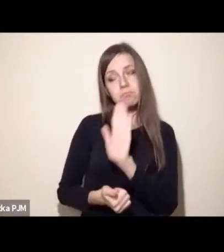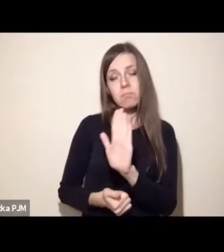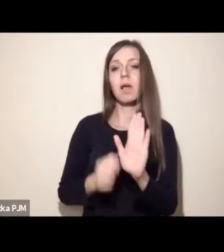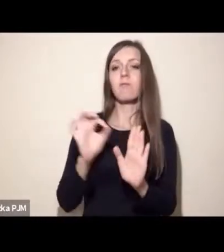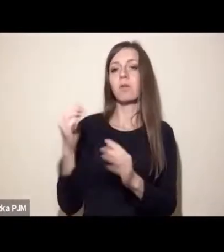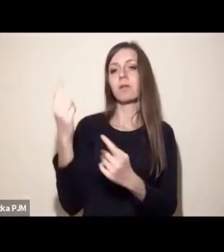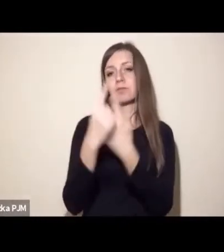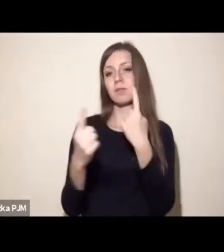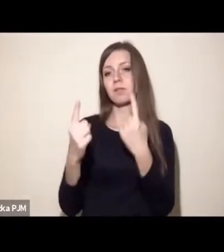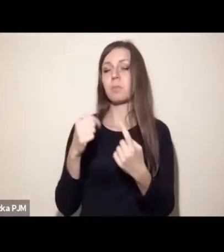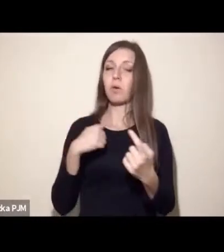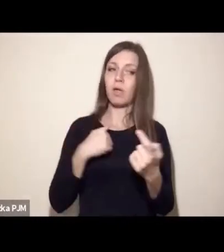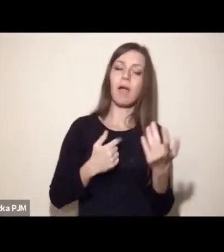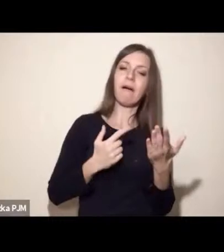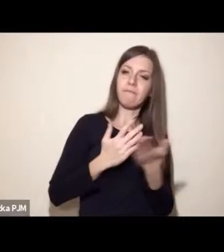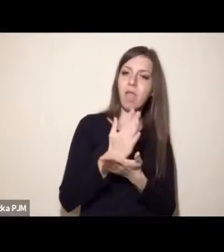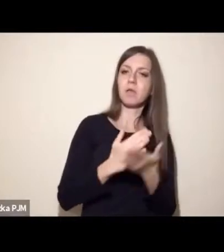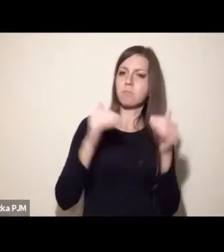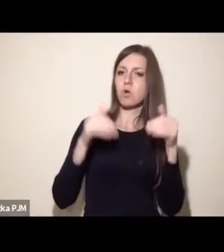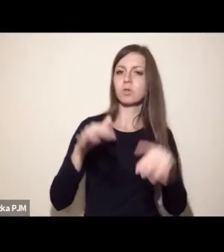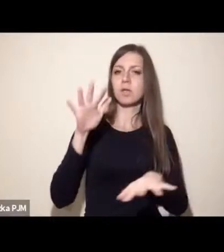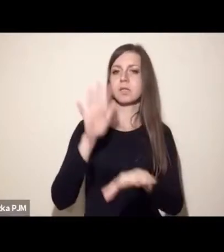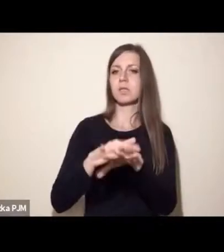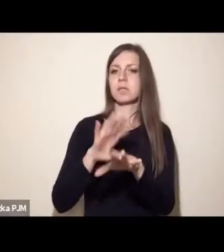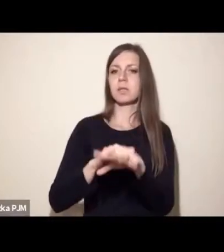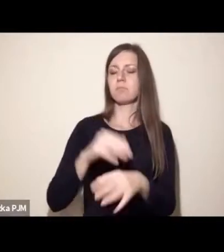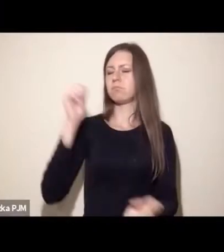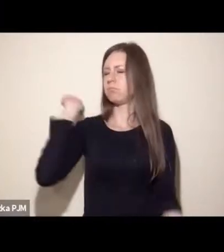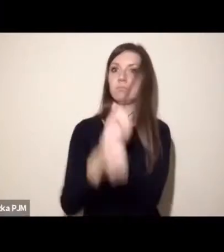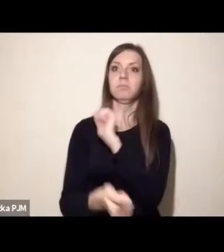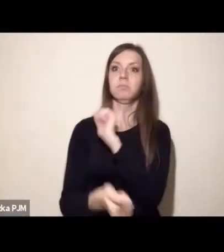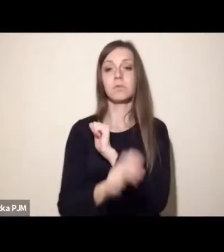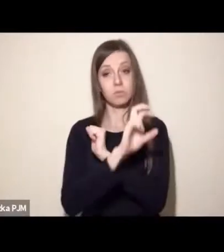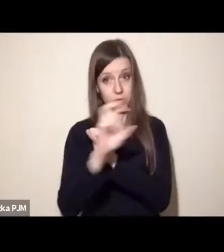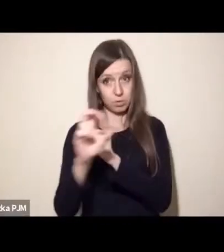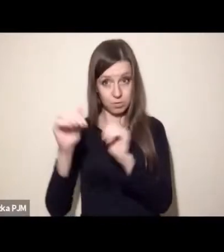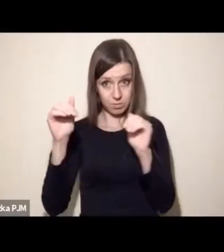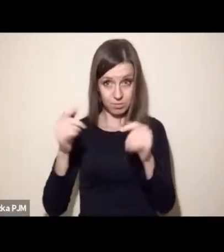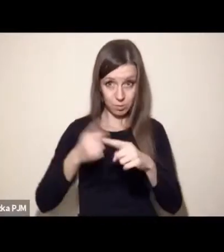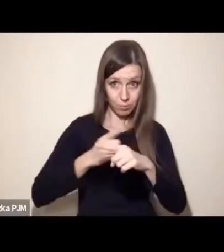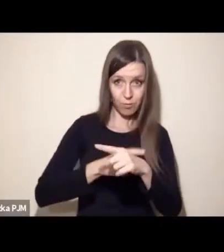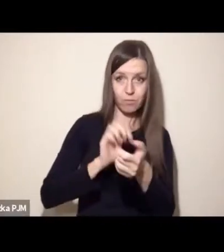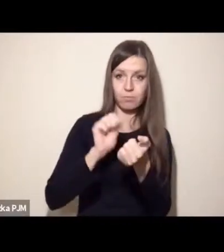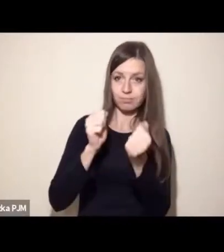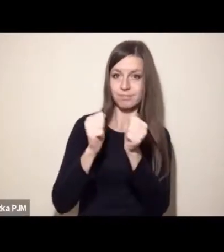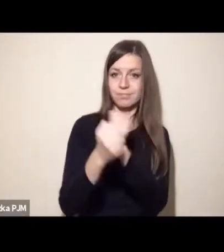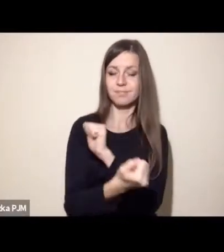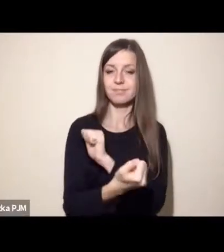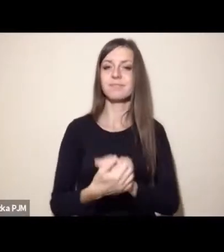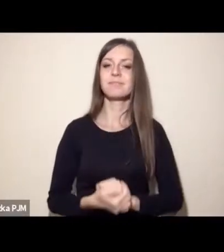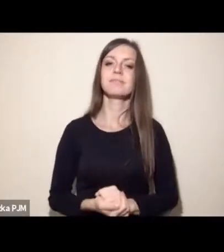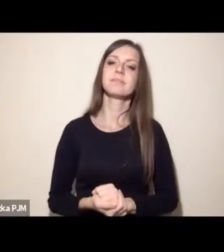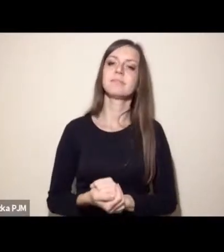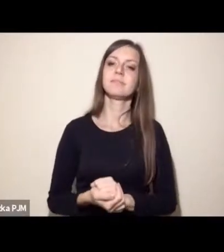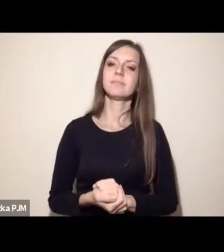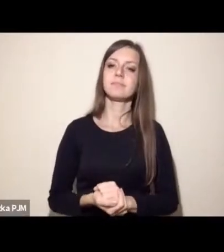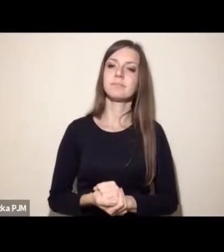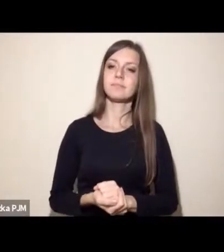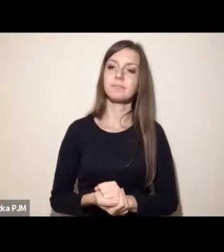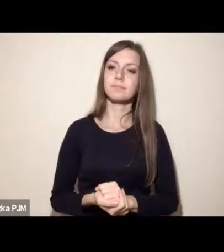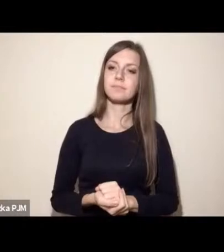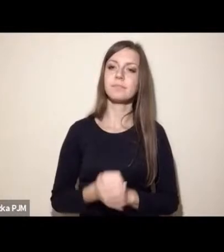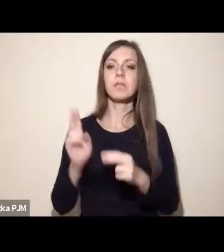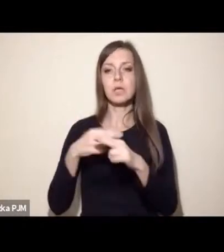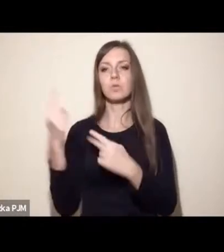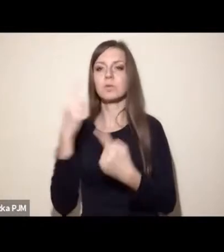wiary albo niewiary w to, że system można wywrócić z dnia na dzień. Tutaj mamy wewnątrz ruchu różnicę. Część z nas myśli, że to może się zadziać